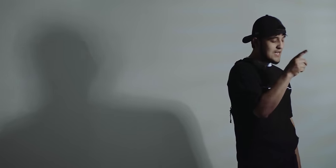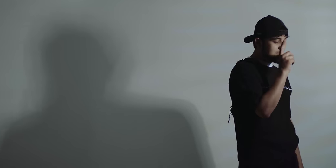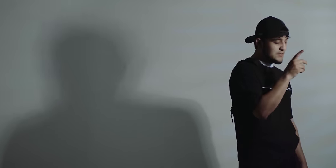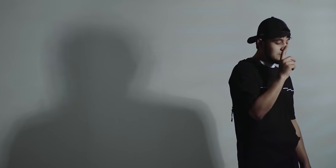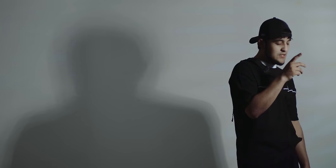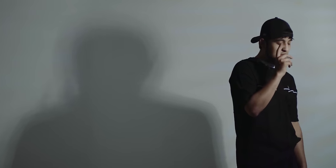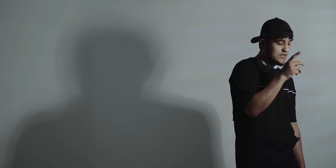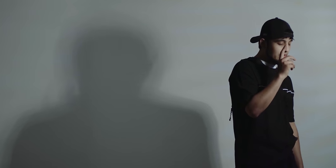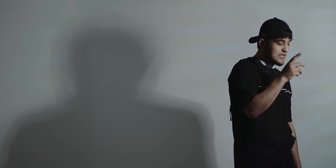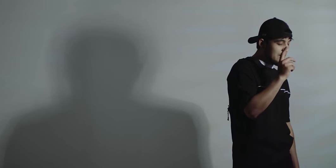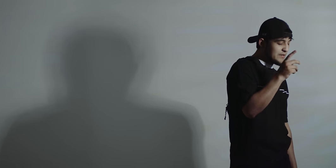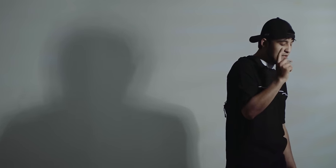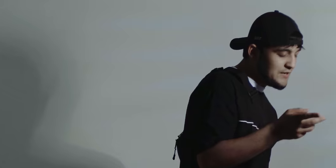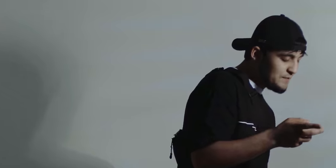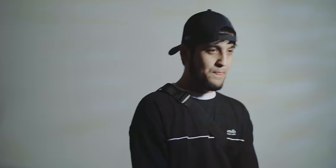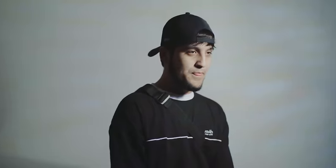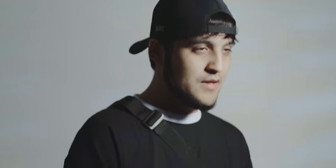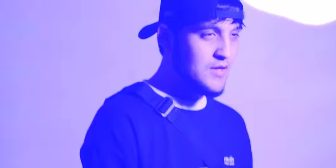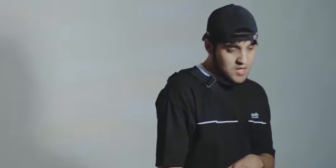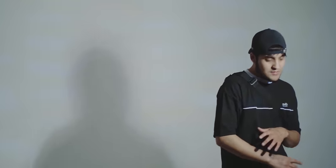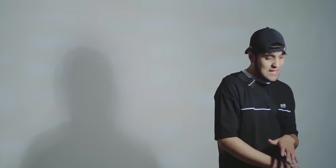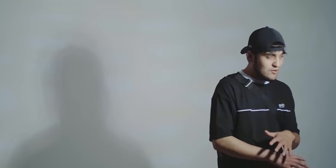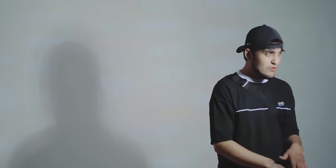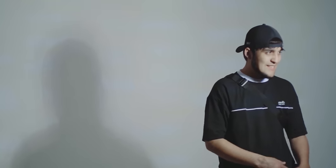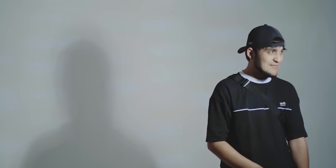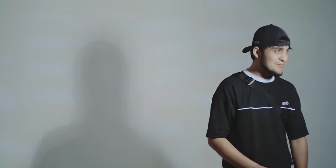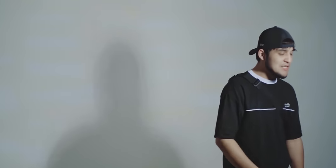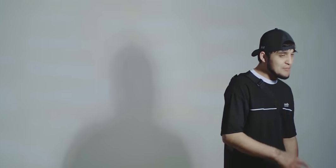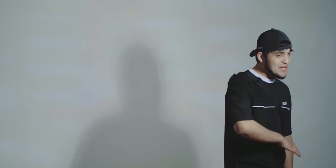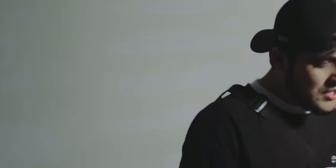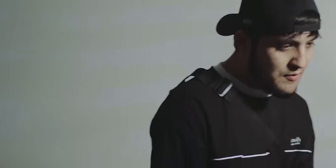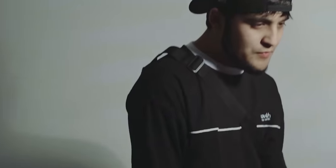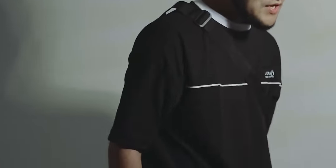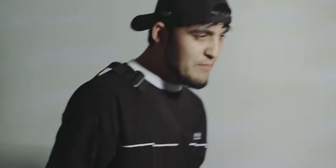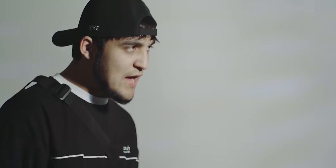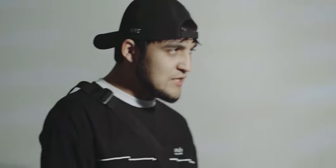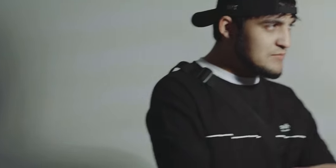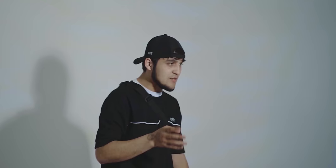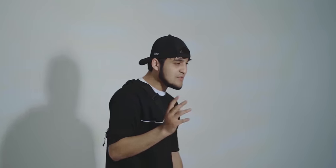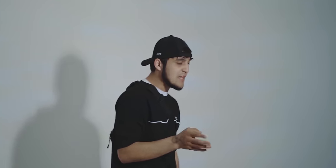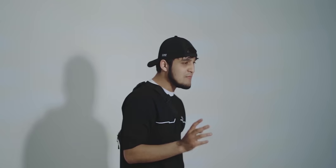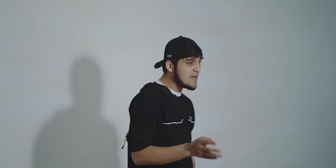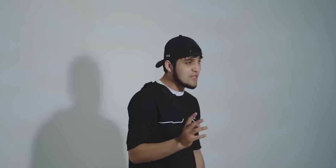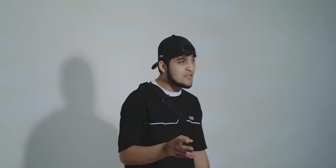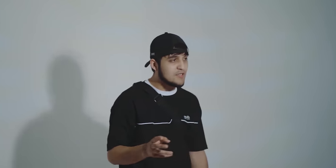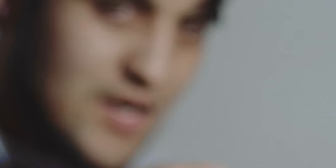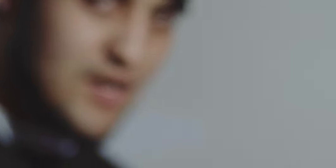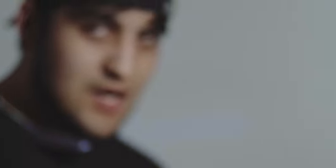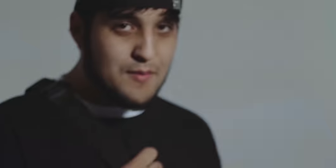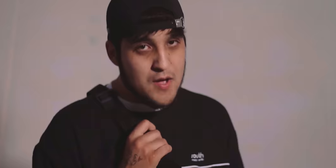qazdın bu sevgi qəbirini Sənə yürəkimli, mihrimli bərdim Sən bərdin yazab